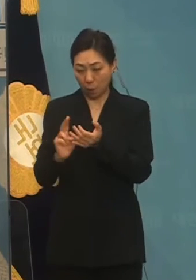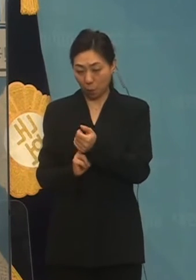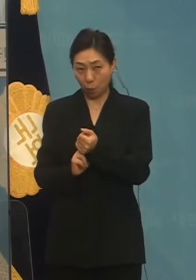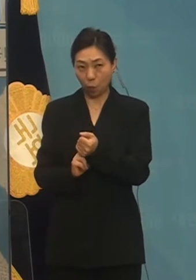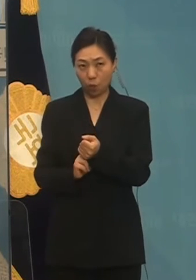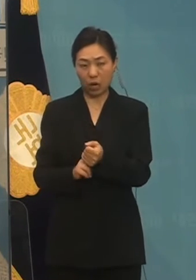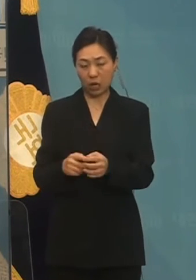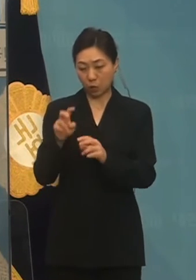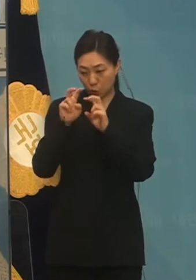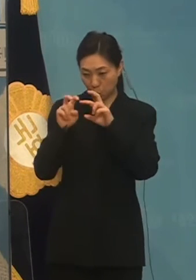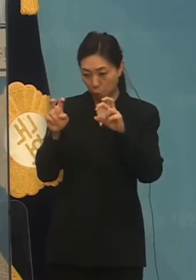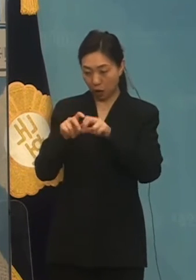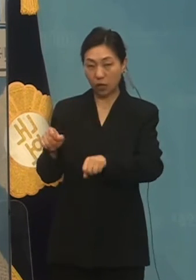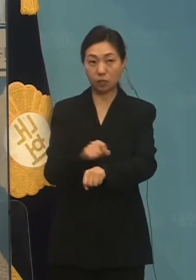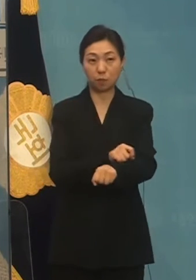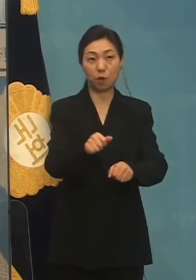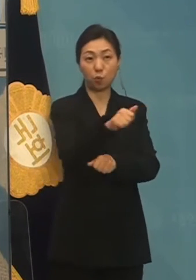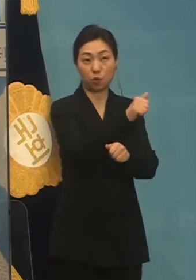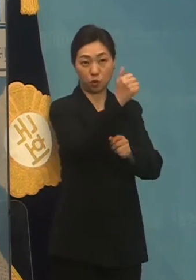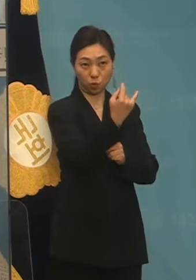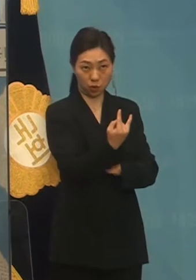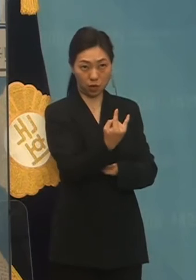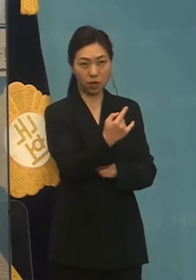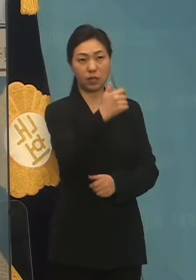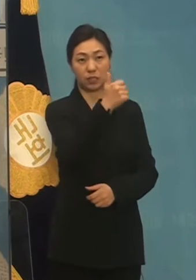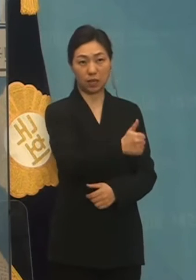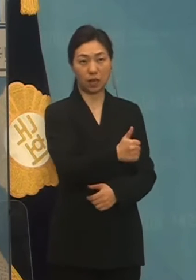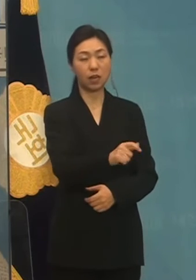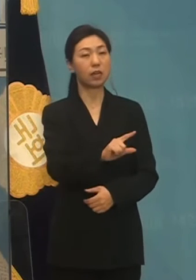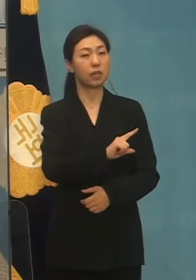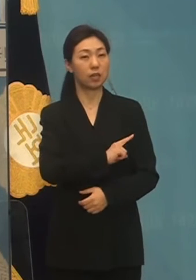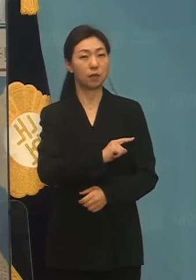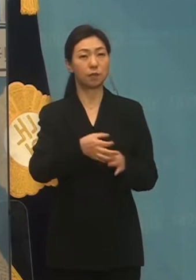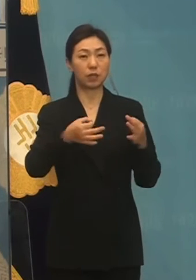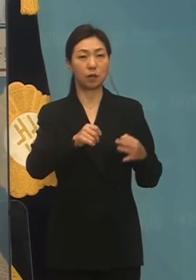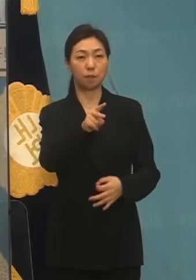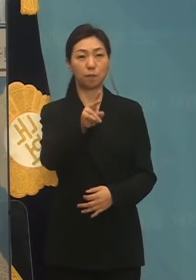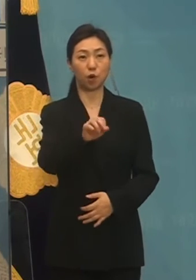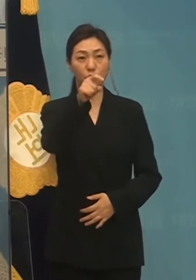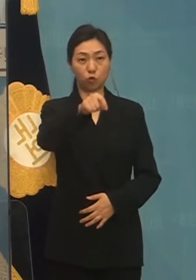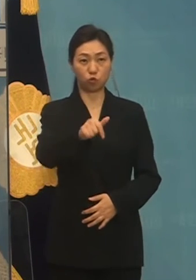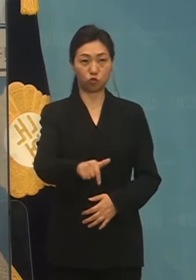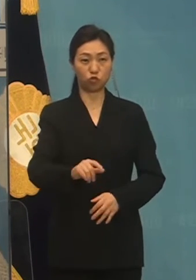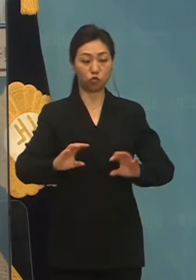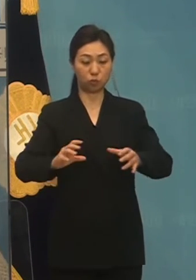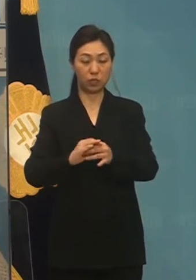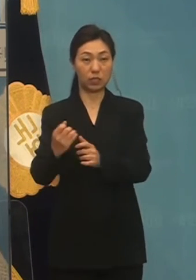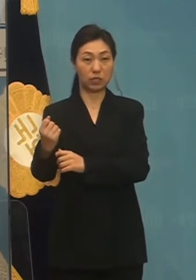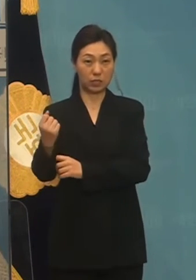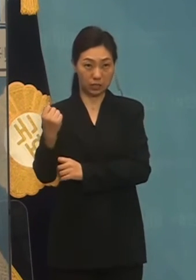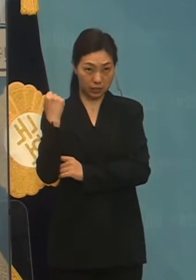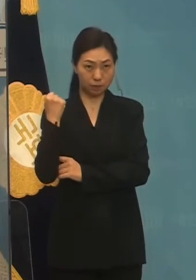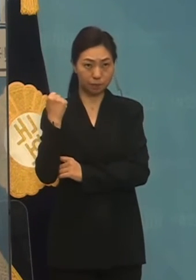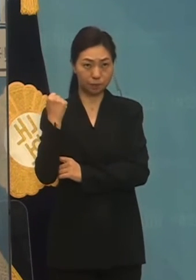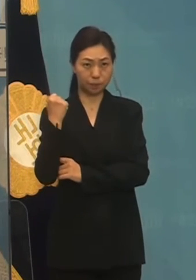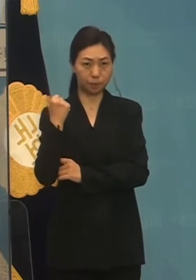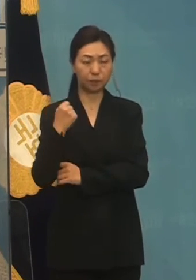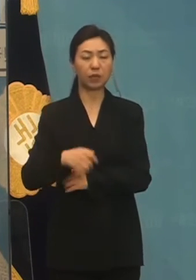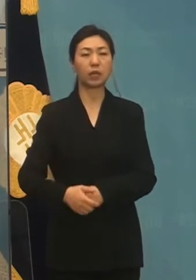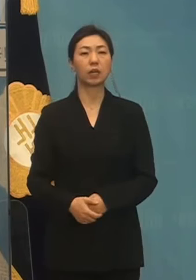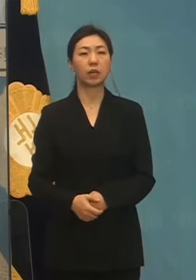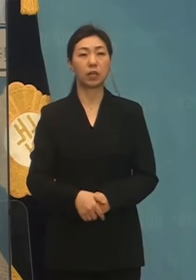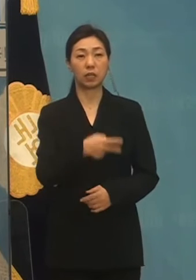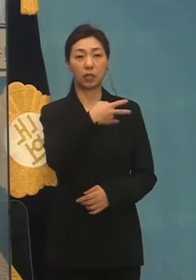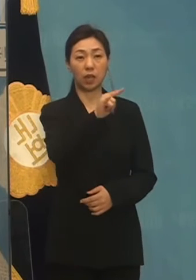연장을 맡고 있는 국회의원 김대웅입니다. 국민의힘 정치인들의 대장동 관련 사실 내곡에 대해서